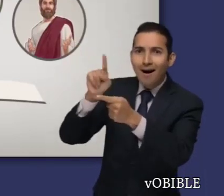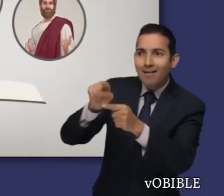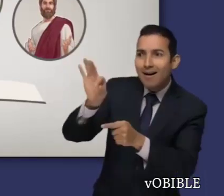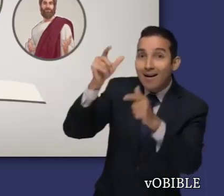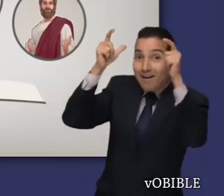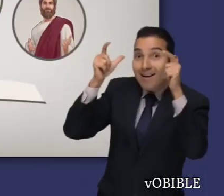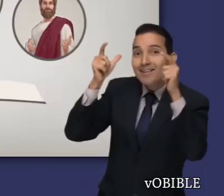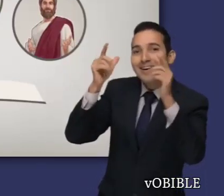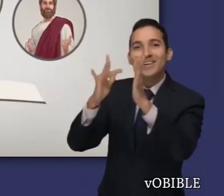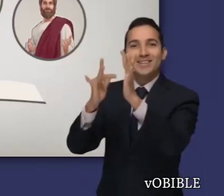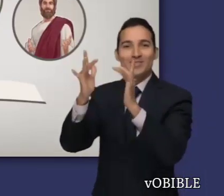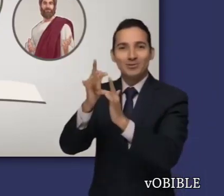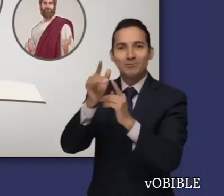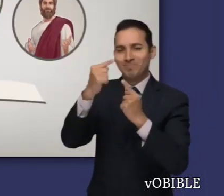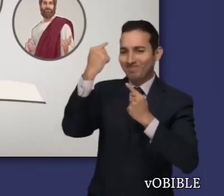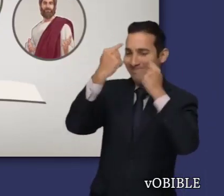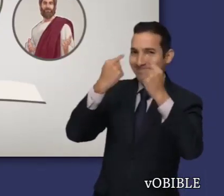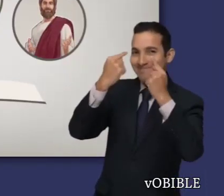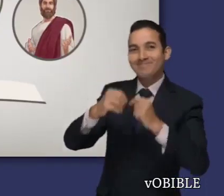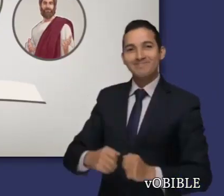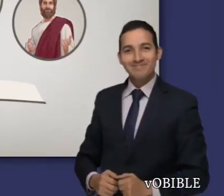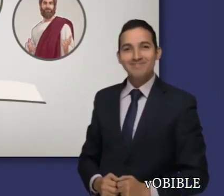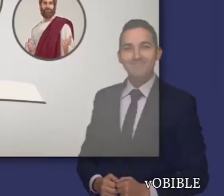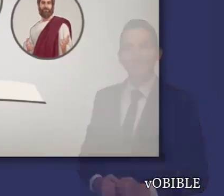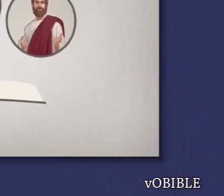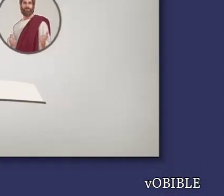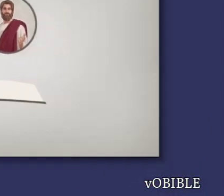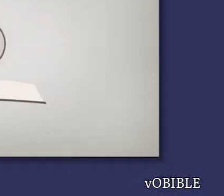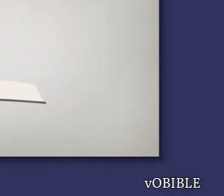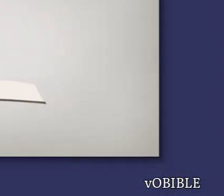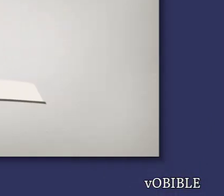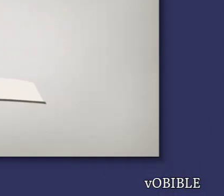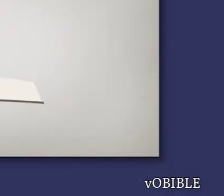tiempo, eso condujo al Mesías, el rey del reino de Dios.